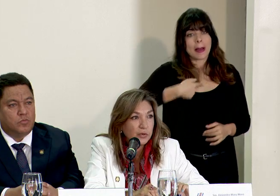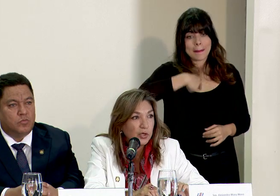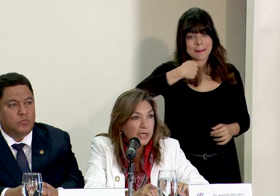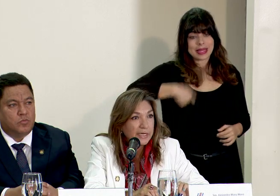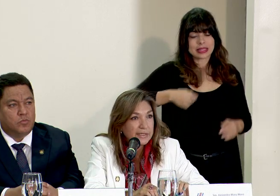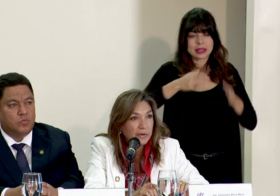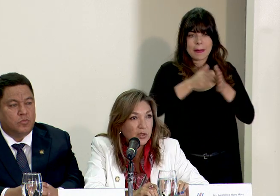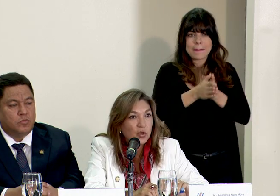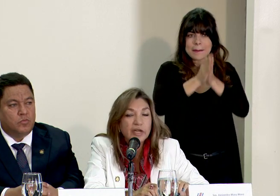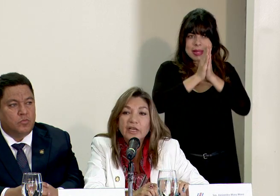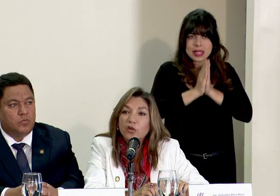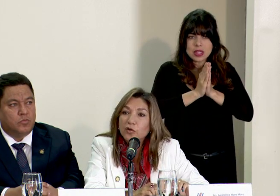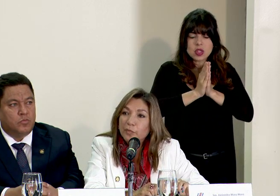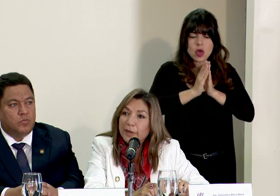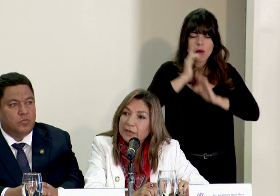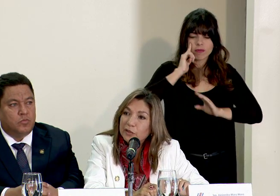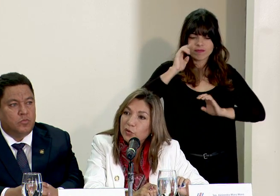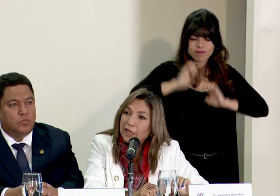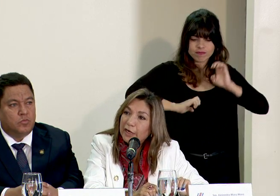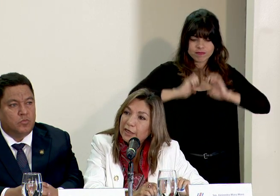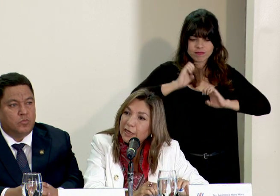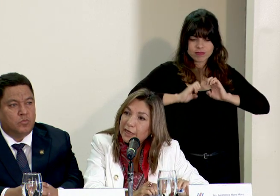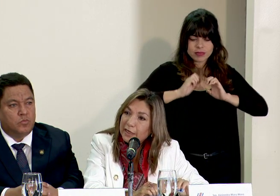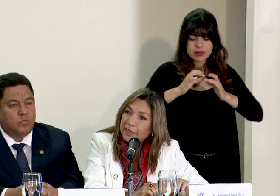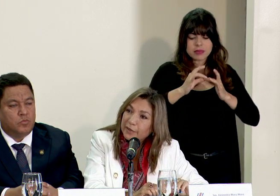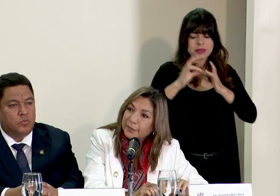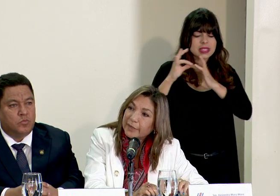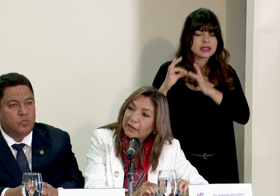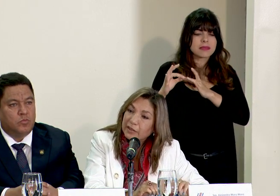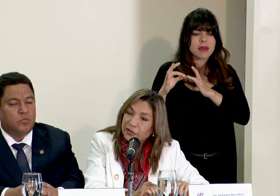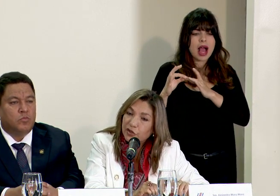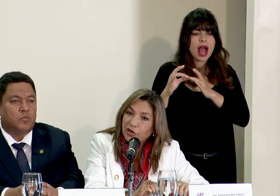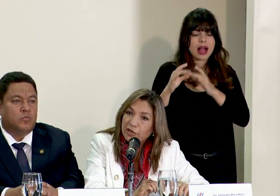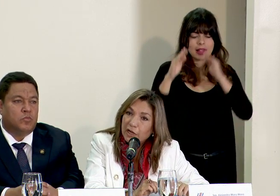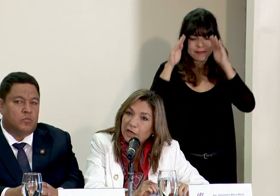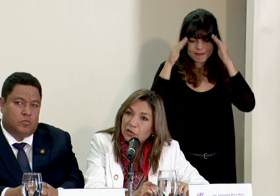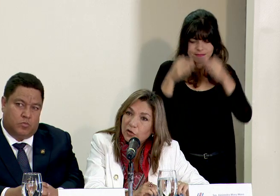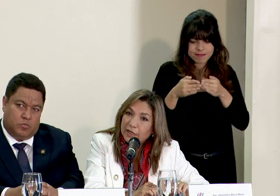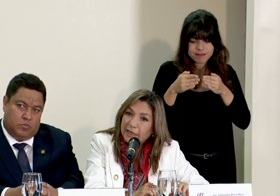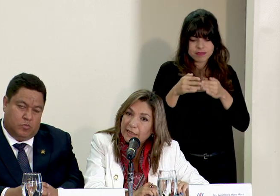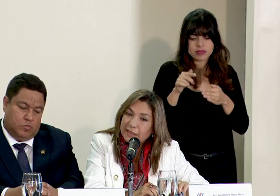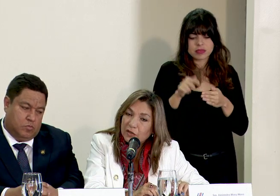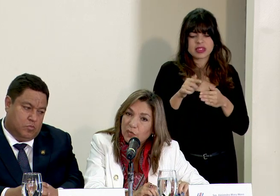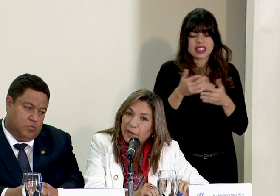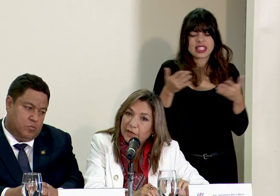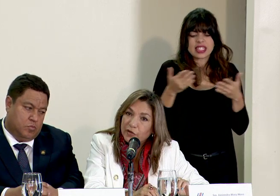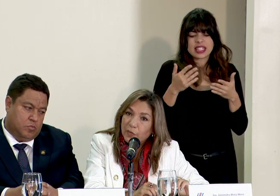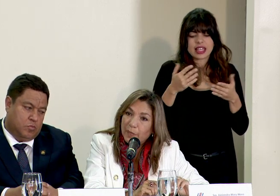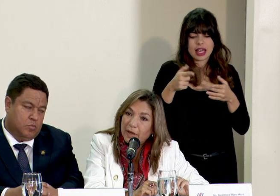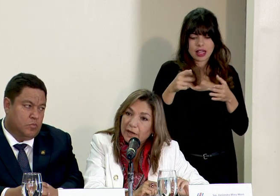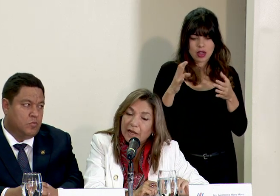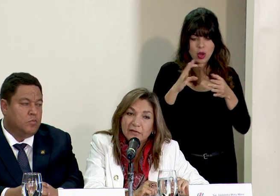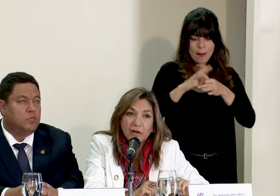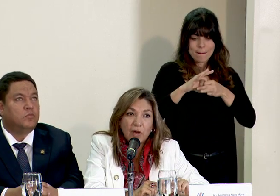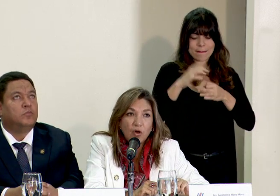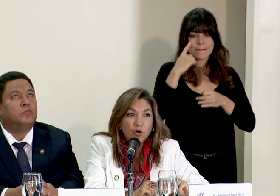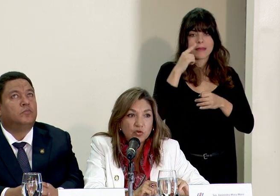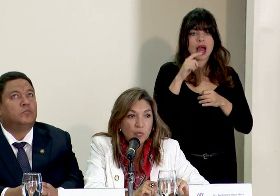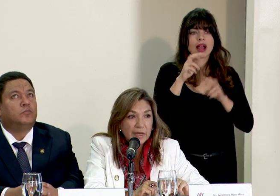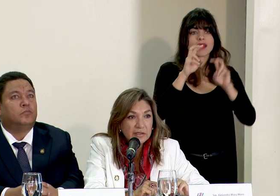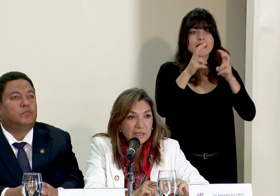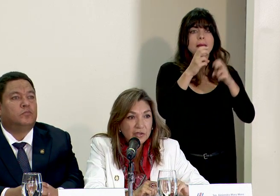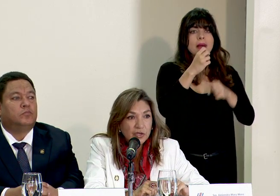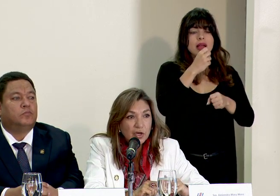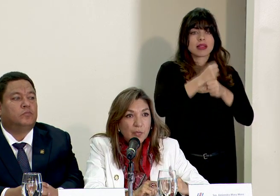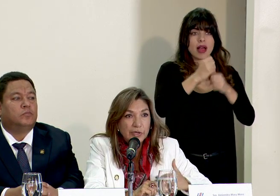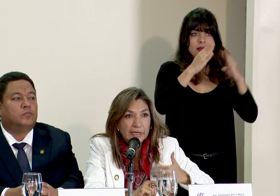ha pedido que se valore con particular atención lo que es el convenio para el trabajo